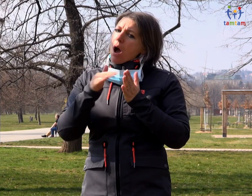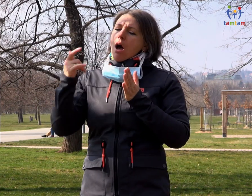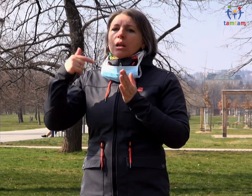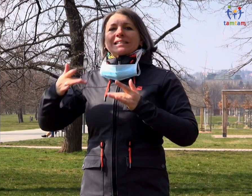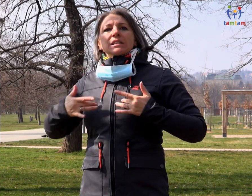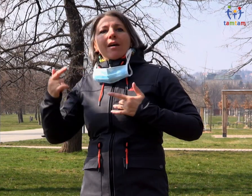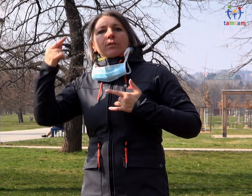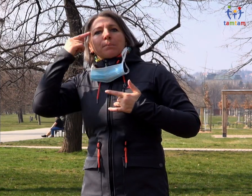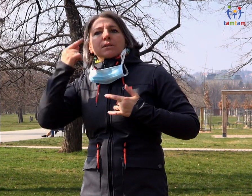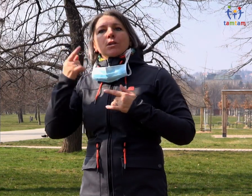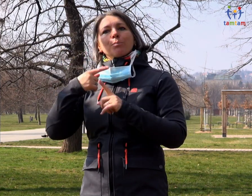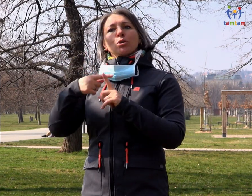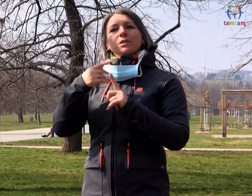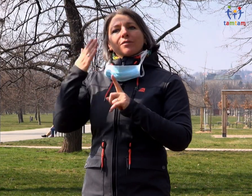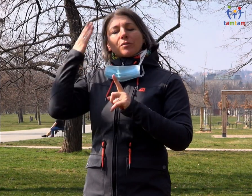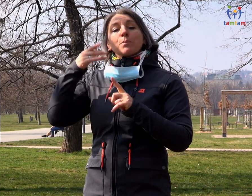této prvotní krize.